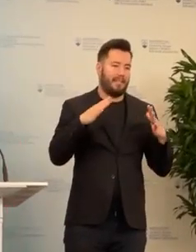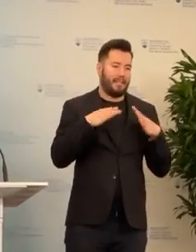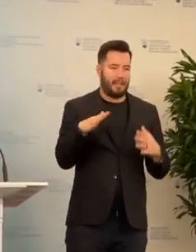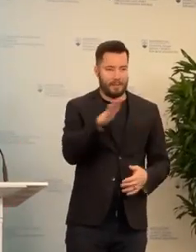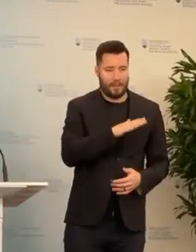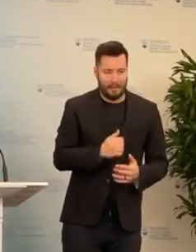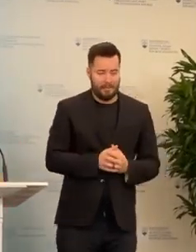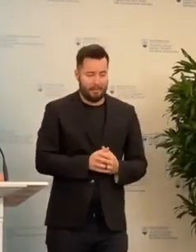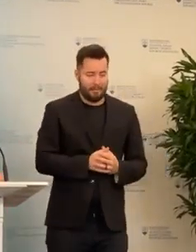všetkým.